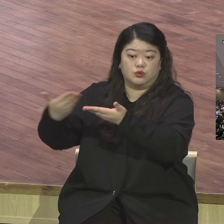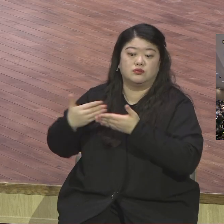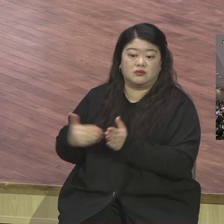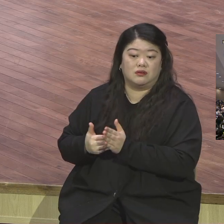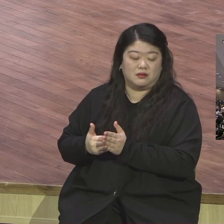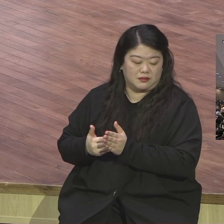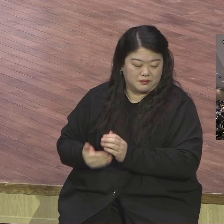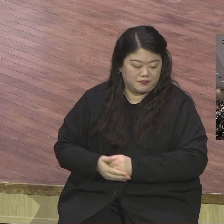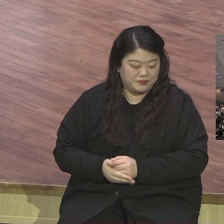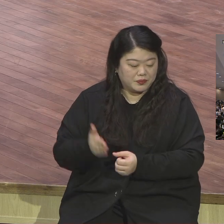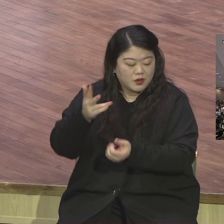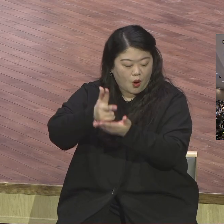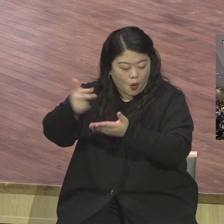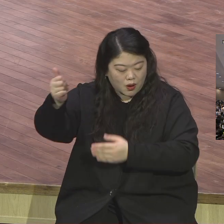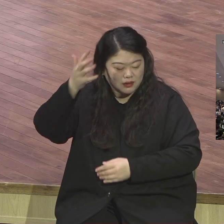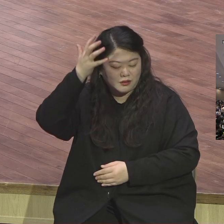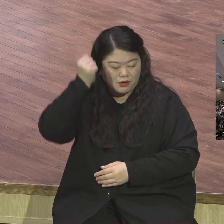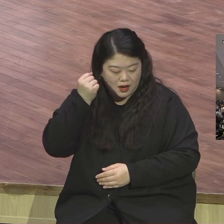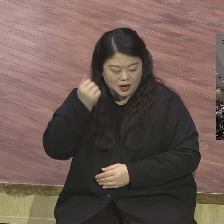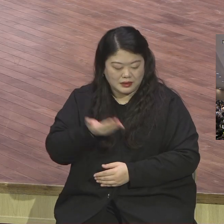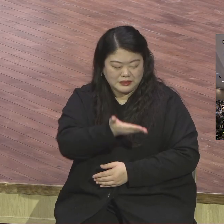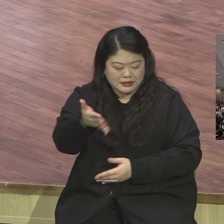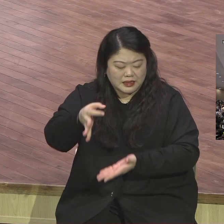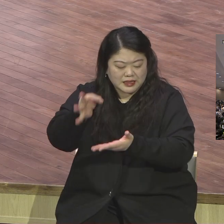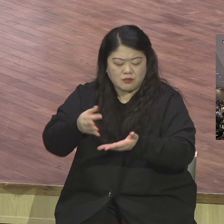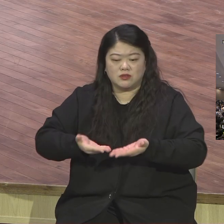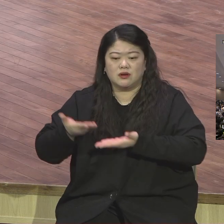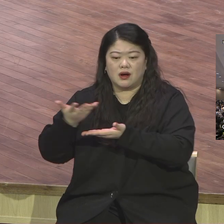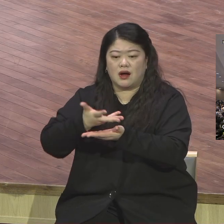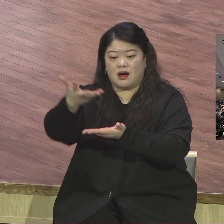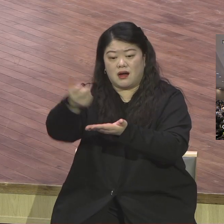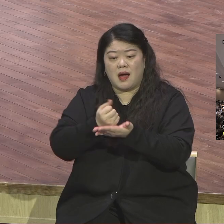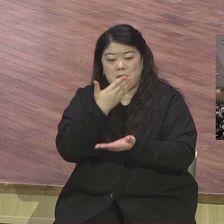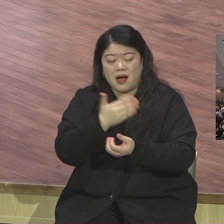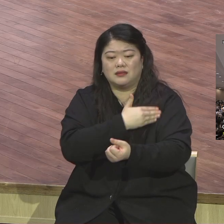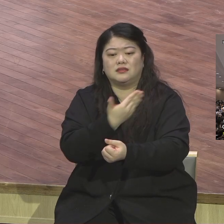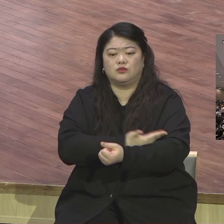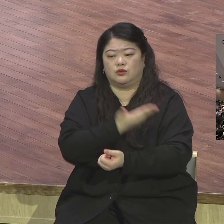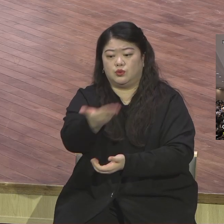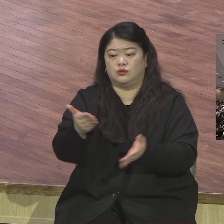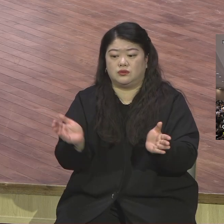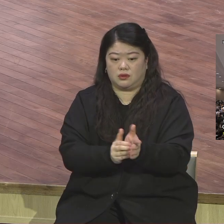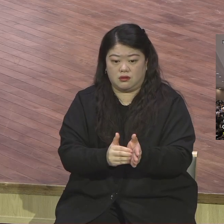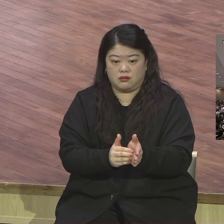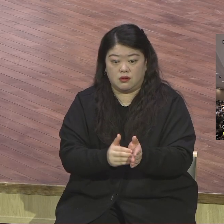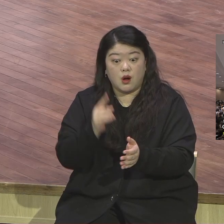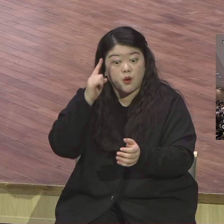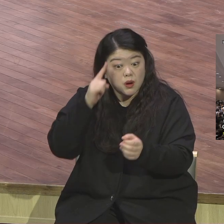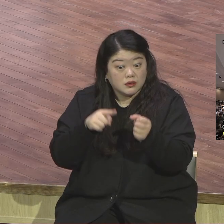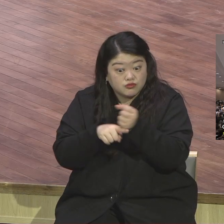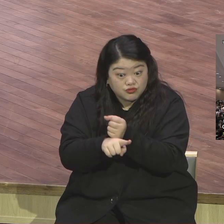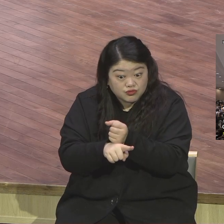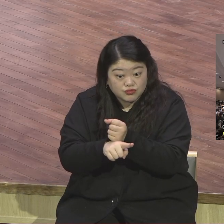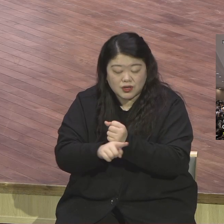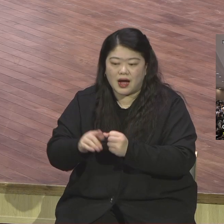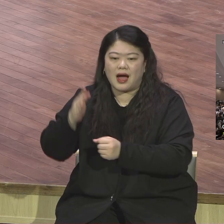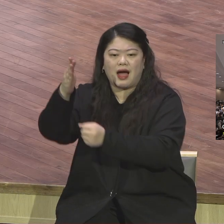그가 내게 재물 얻을 능력을 주셨습니다 이같이 하시면 너 조상들에게 명시하신 은약을